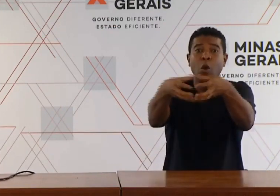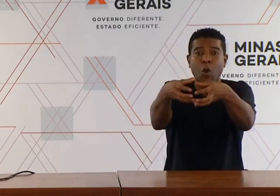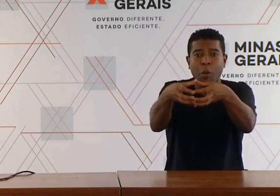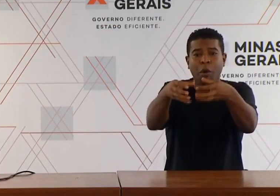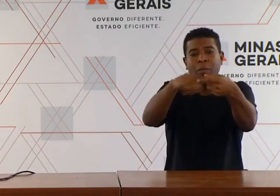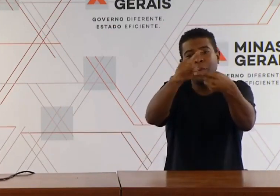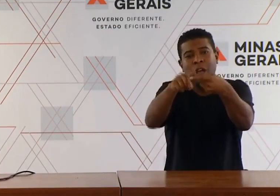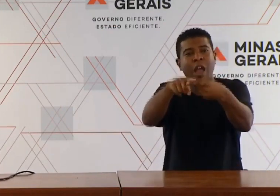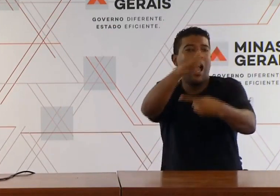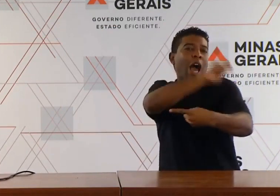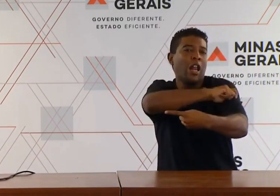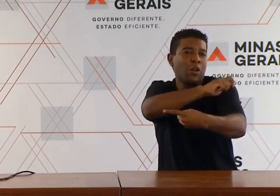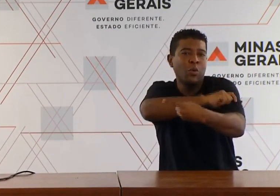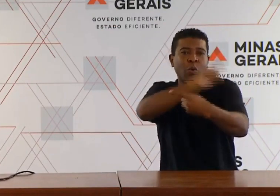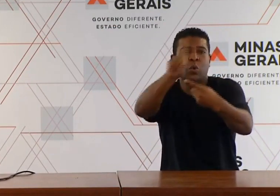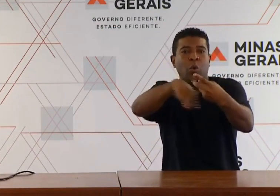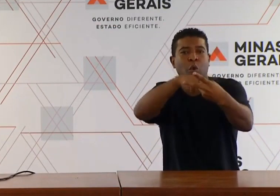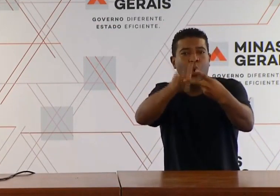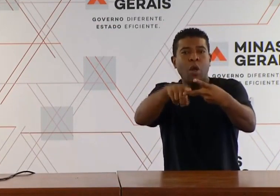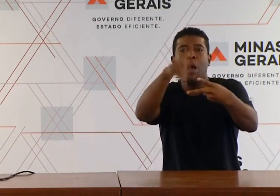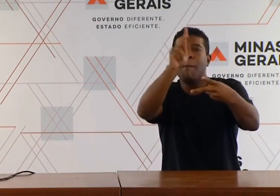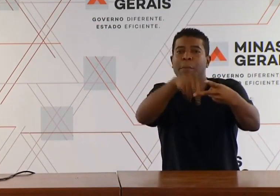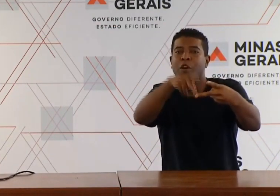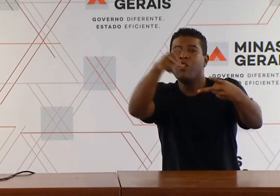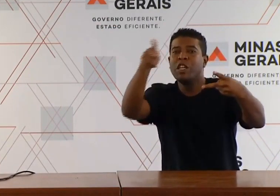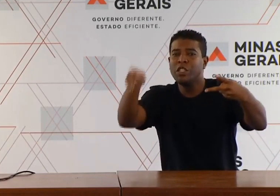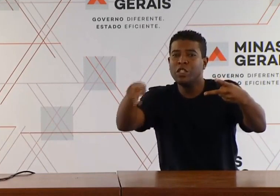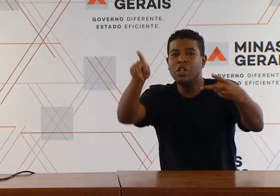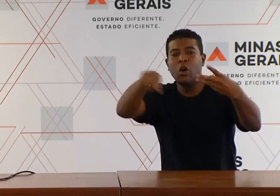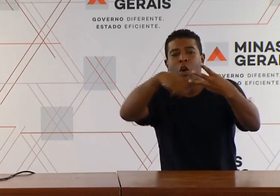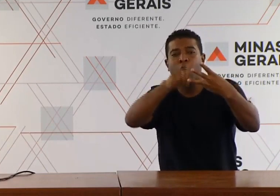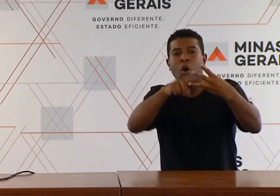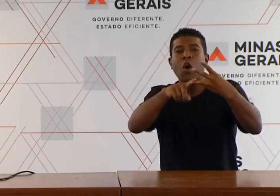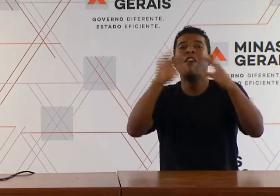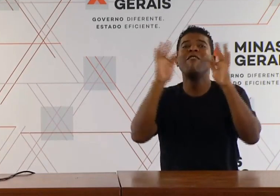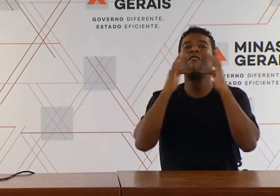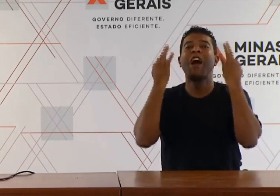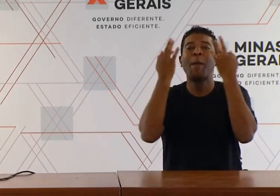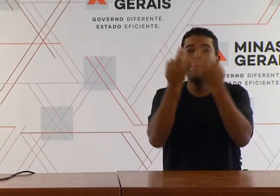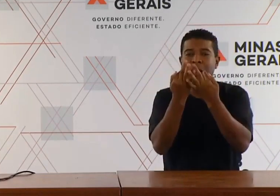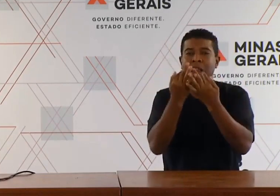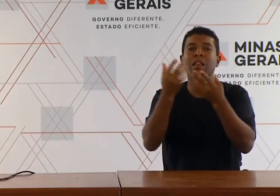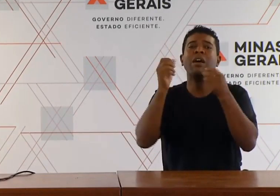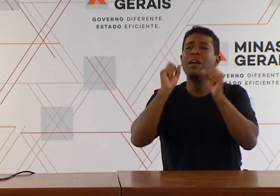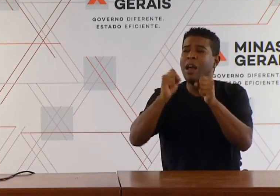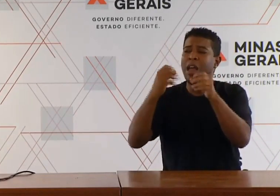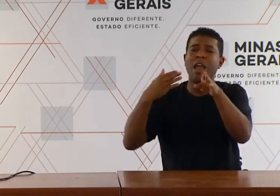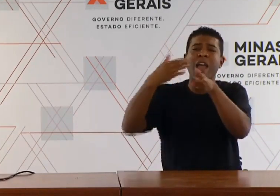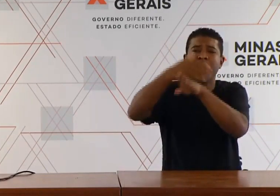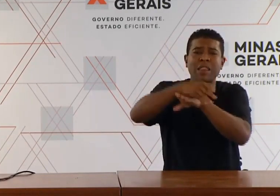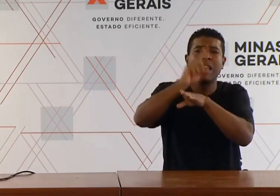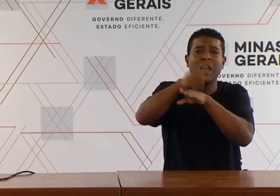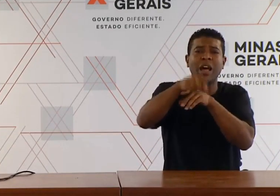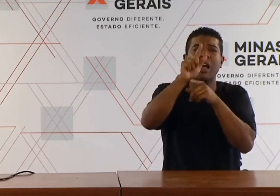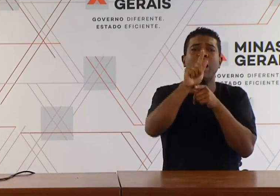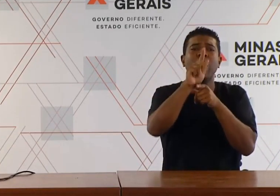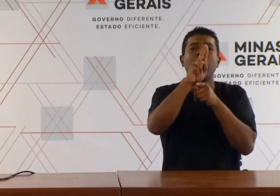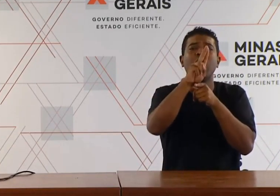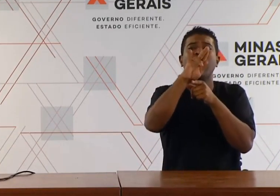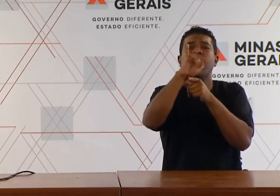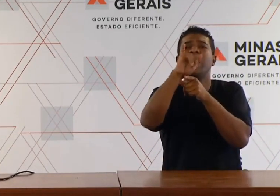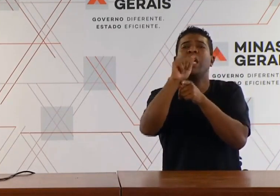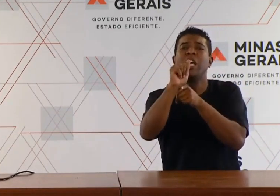e família buscassem esse material aqui, que é o guia prático. Não sei se eu mostro depois quando estiver respondendo as